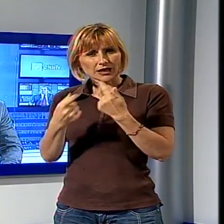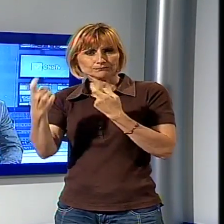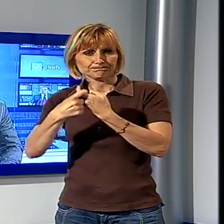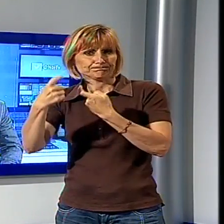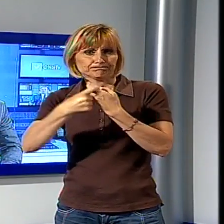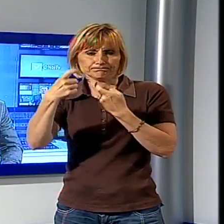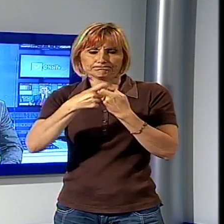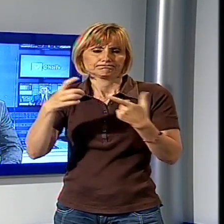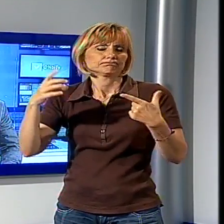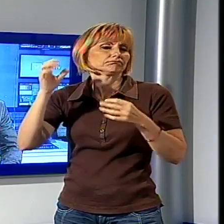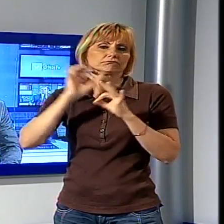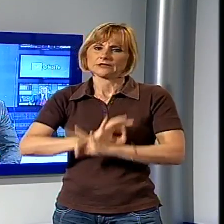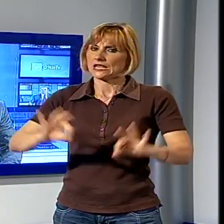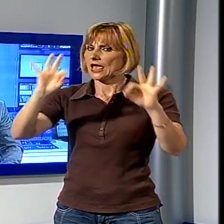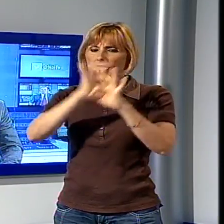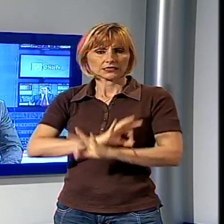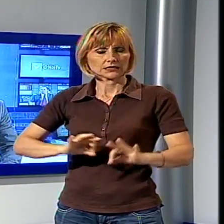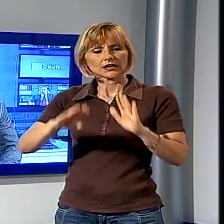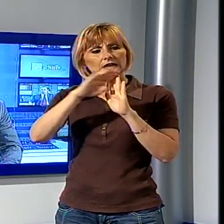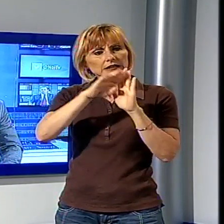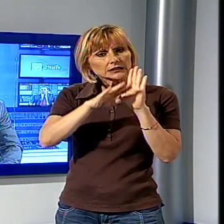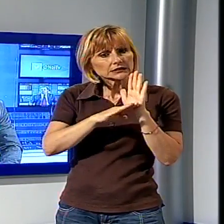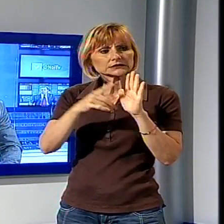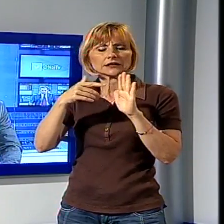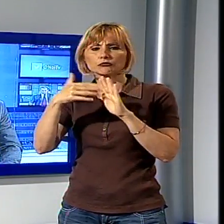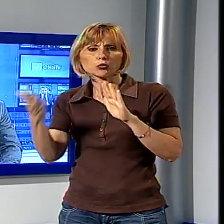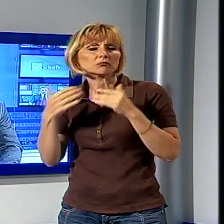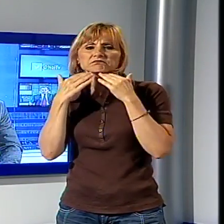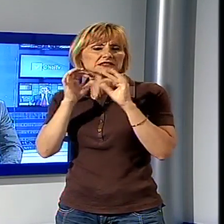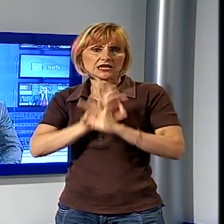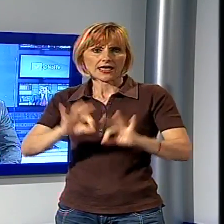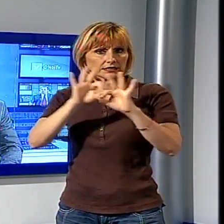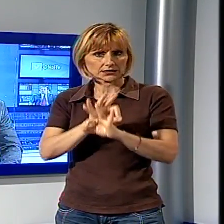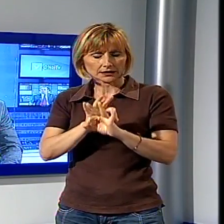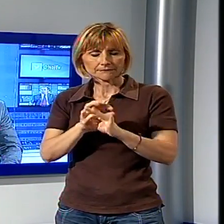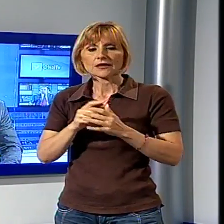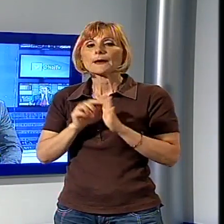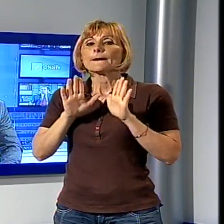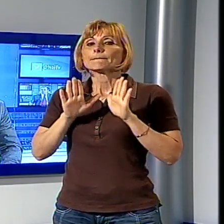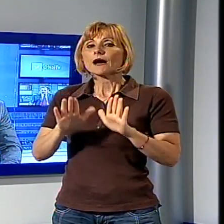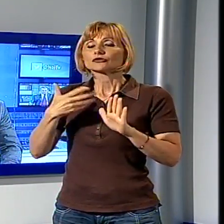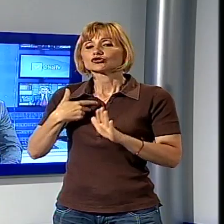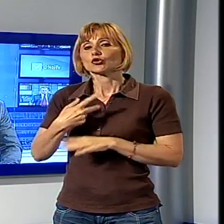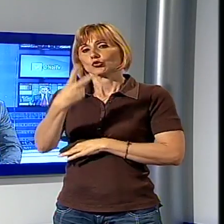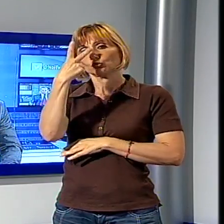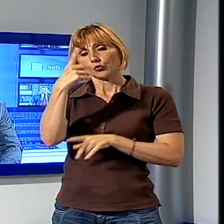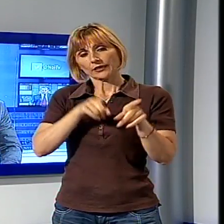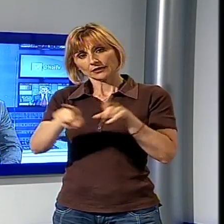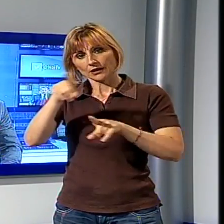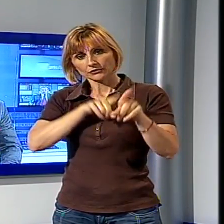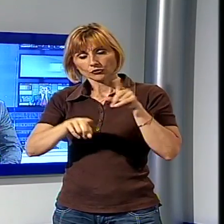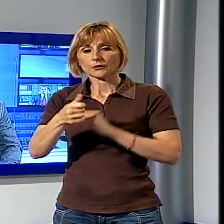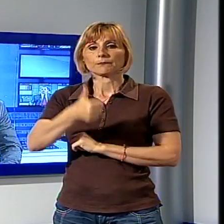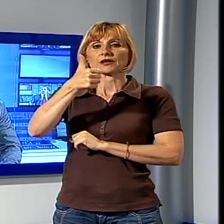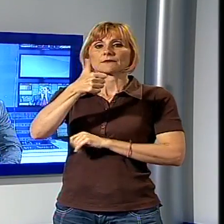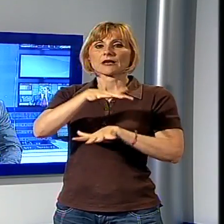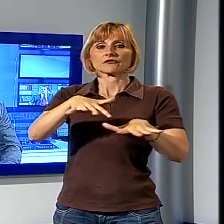apparentamenti tra le liste appunto in vista del voto di domenica prossima però ci sono due indicazioni di voto la prima a